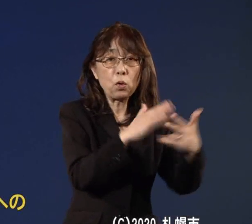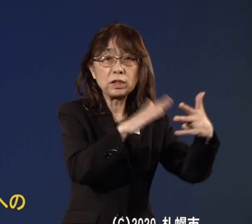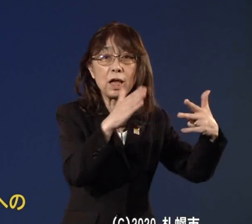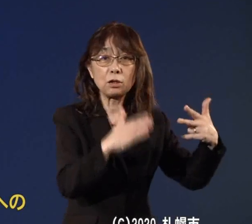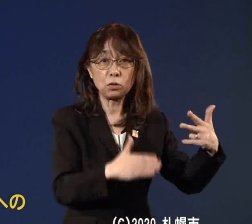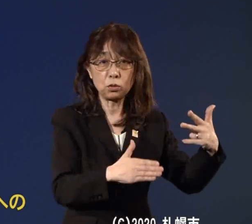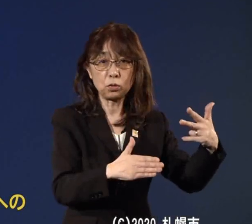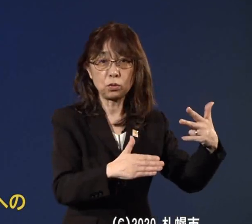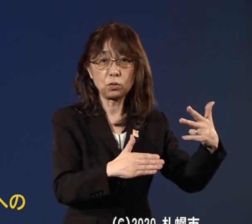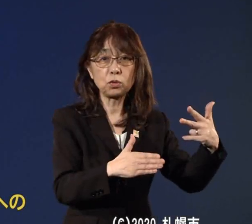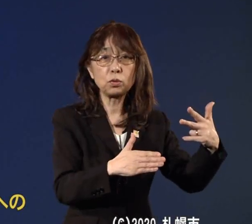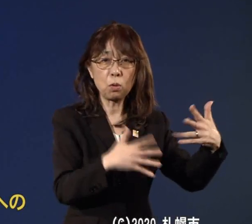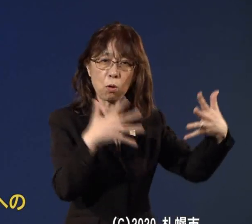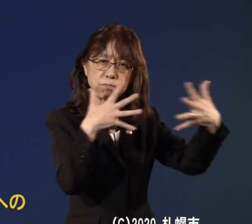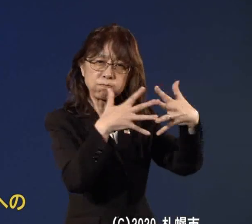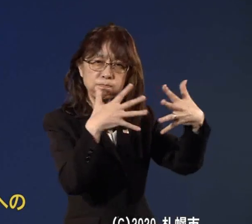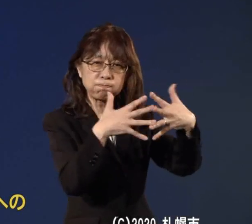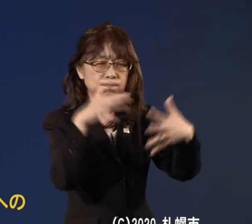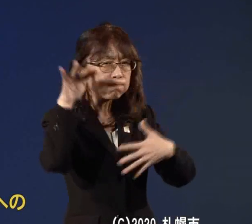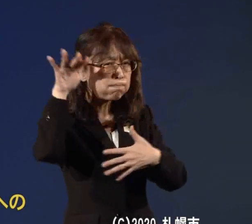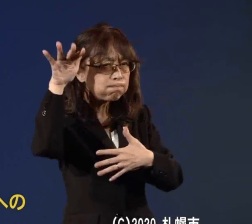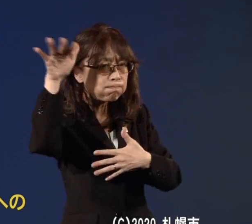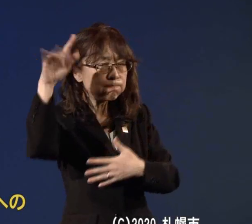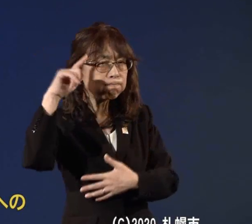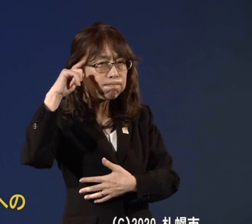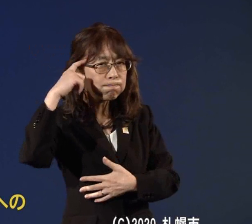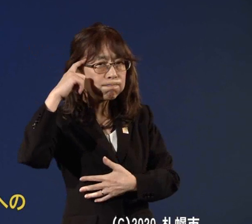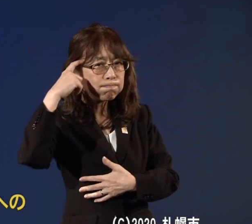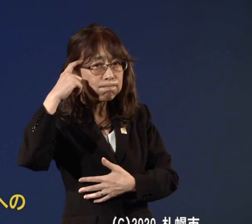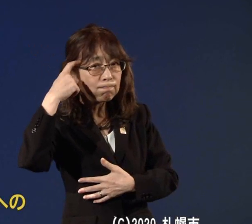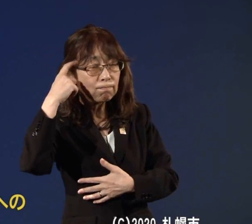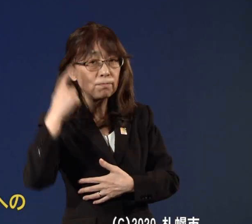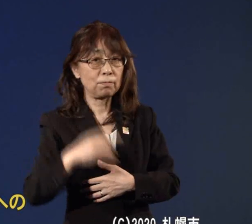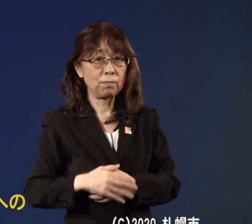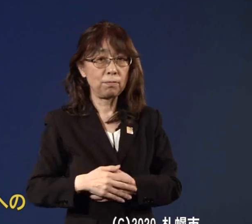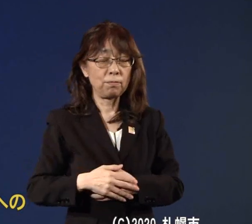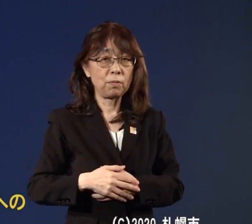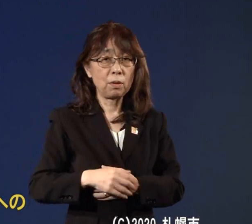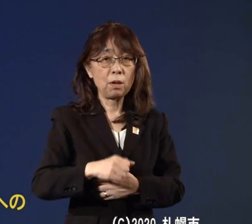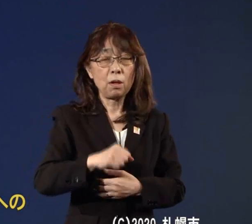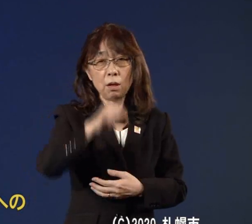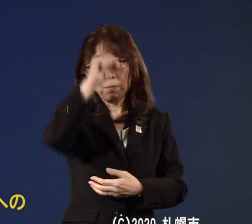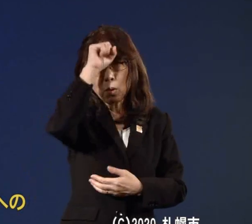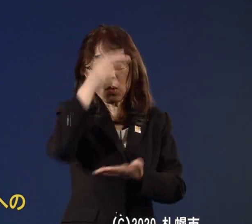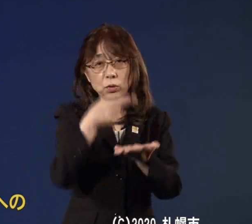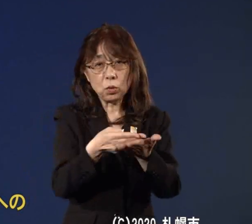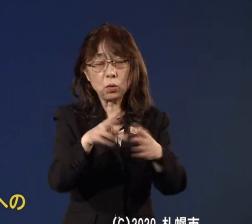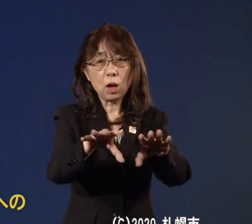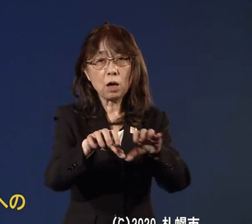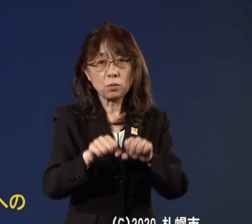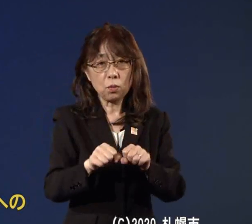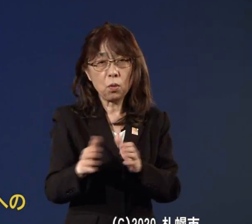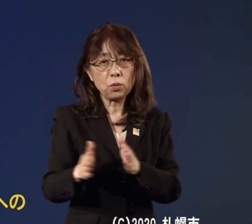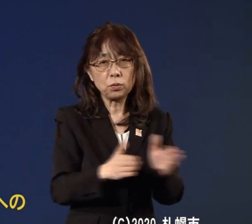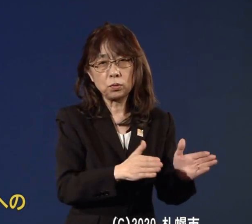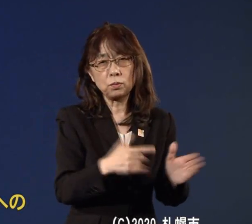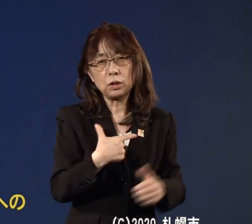視野に入れながらこの病床の確保準備を進めていきたいとこのように考えているところで